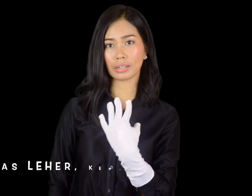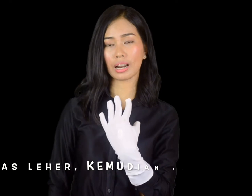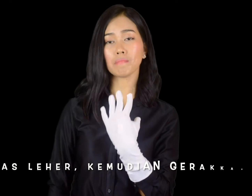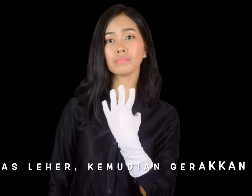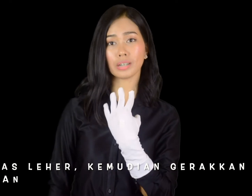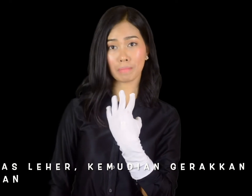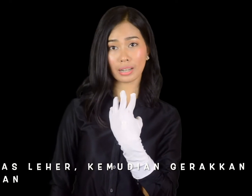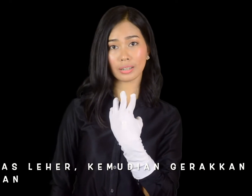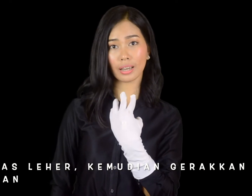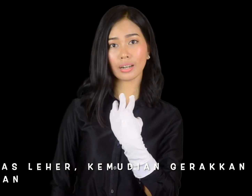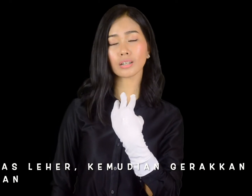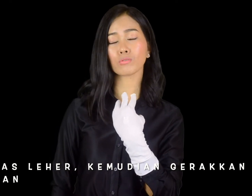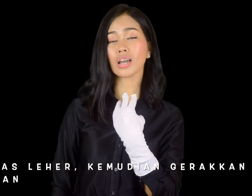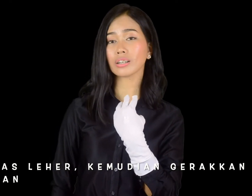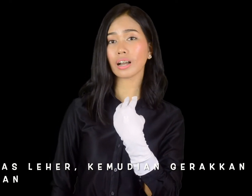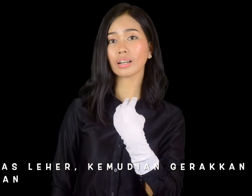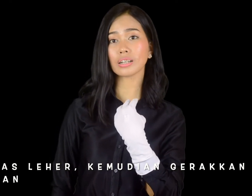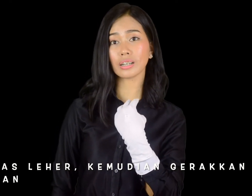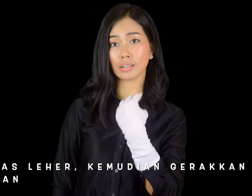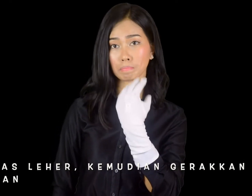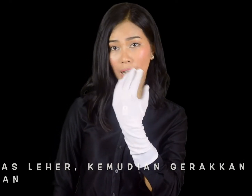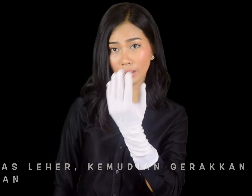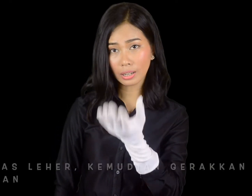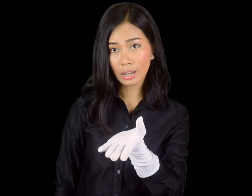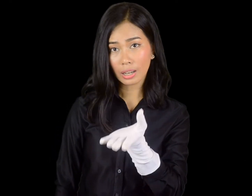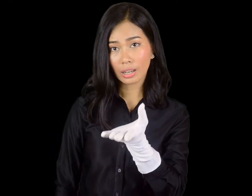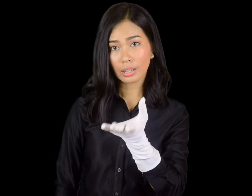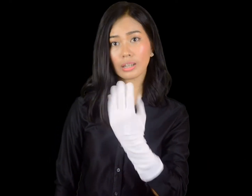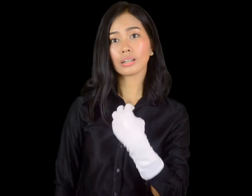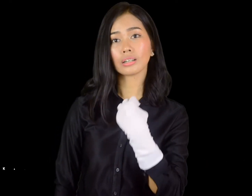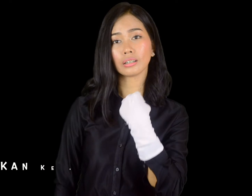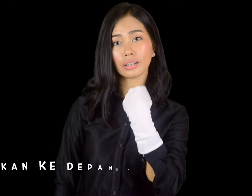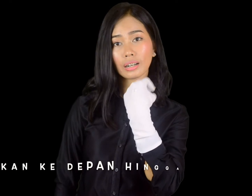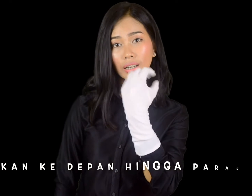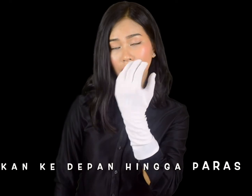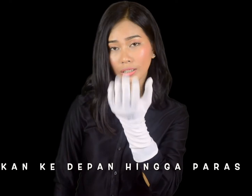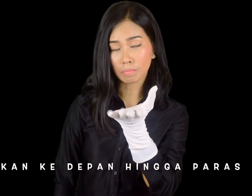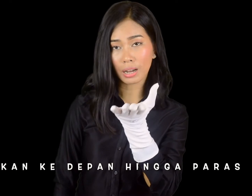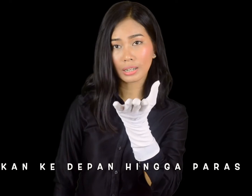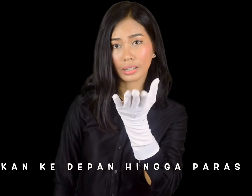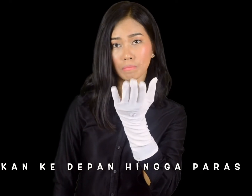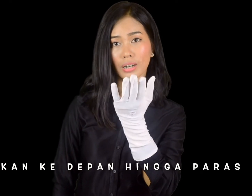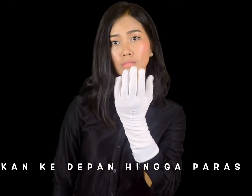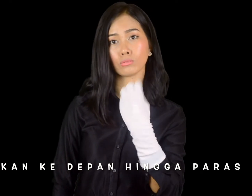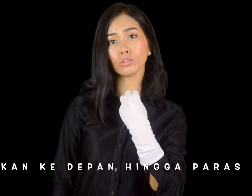dalam, di paras leher, kemudian gerakan ke depan, gerakan ke depan, hingga paras mulut,